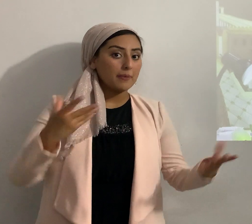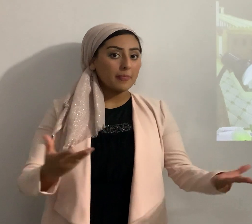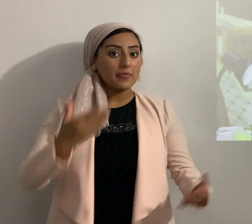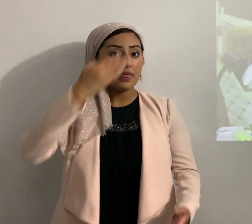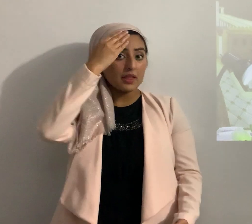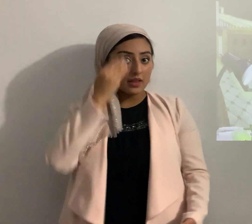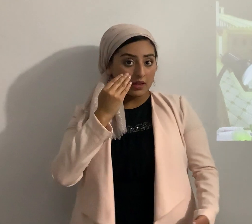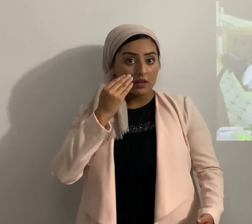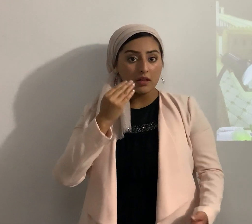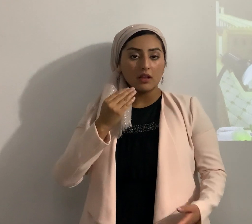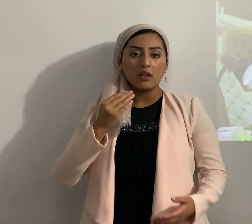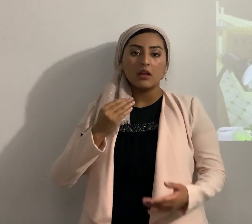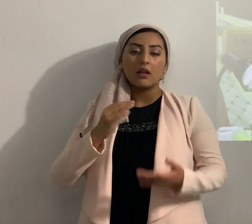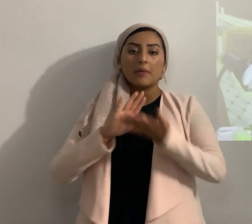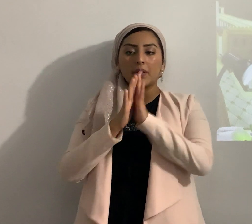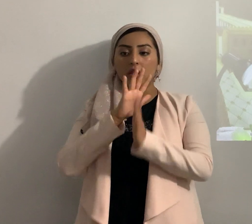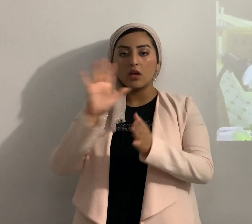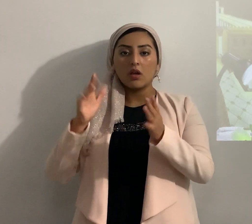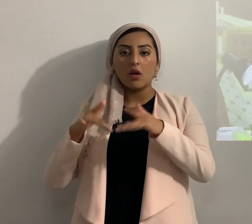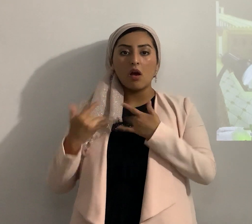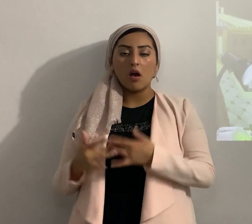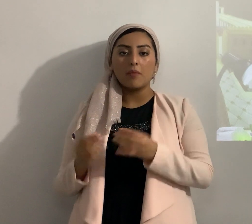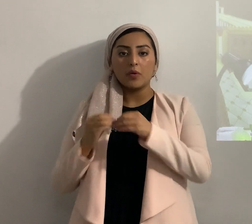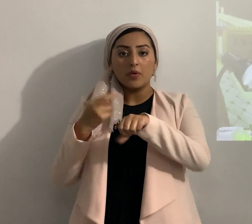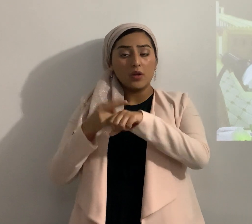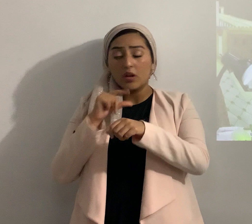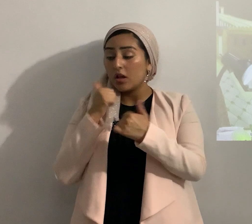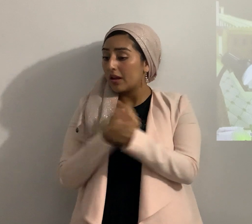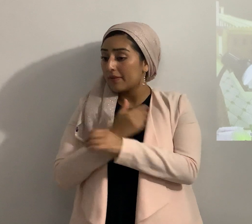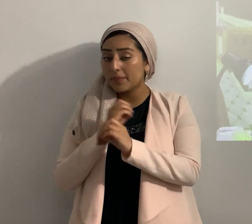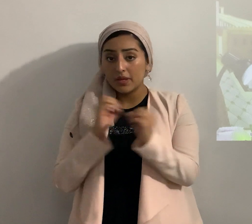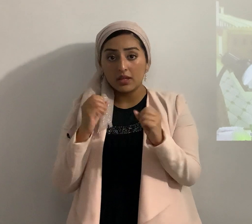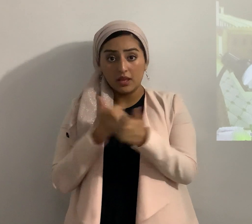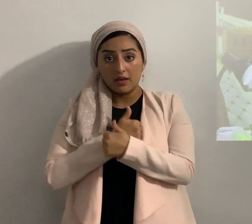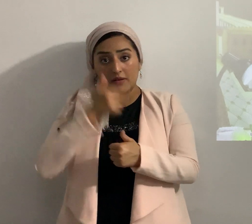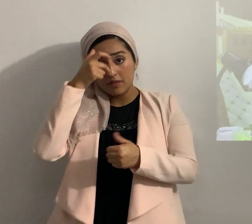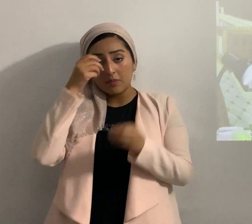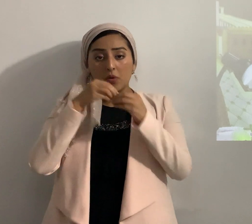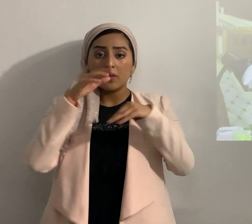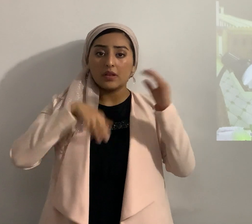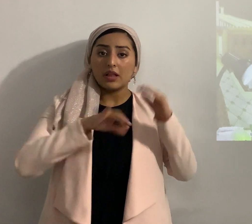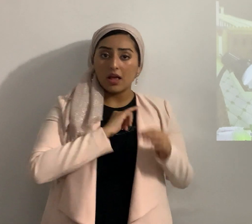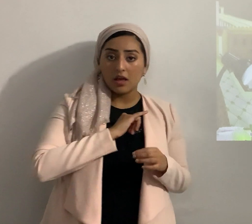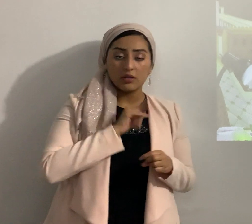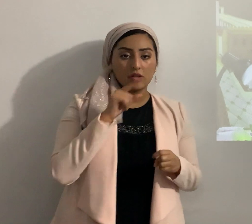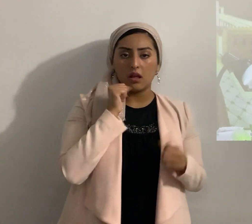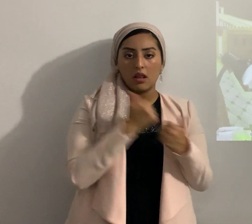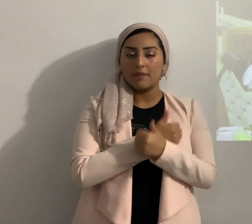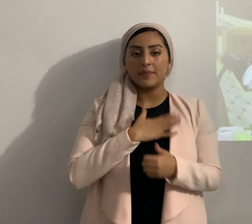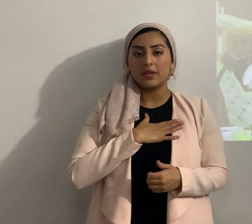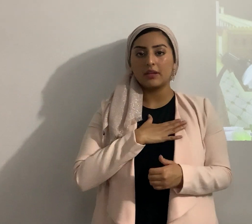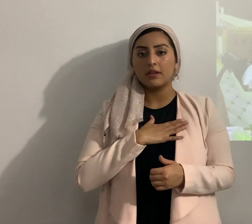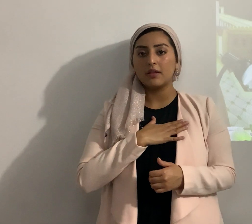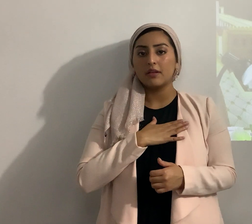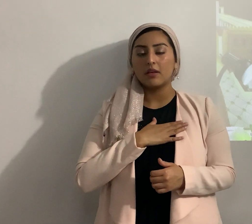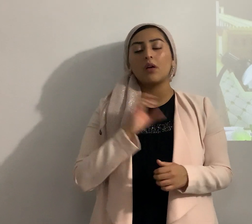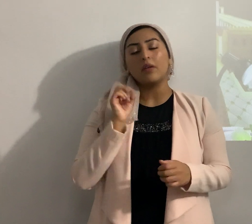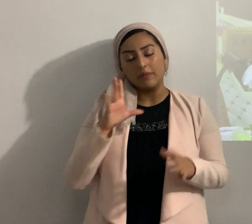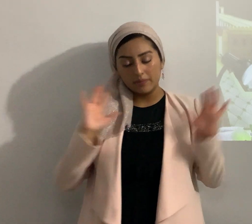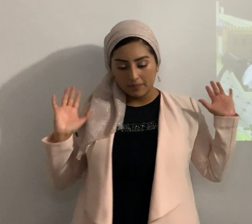que hace es endurecer el corazón no me amas amas al diablo más que a mí o sea no me amas en pocas palabras ok endurece el corazón